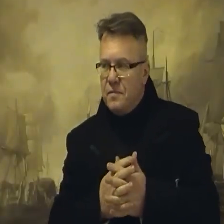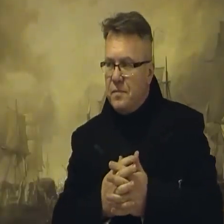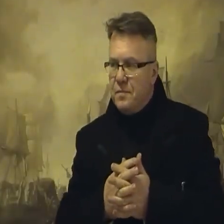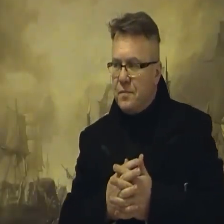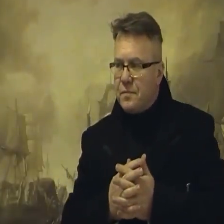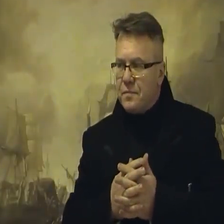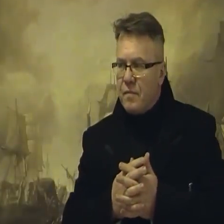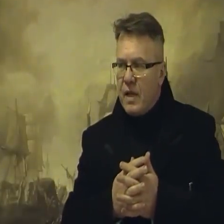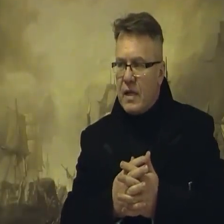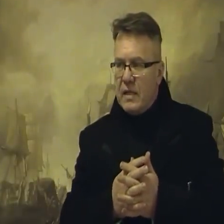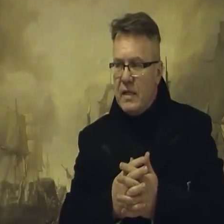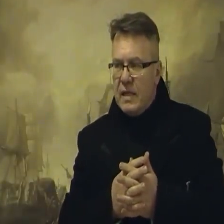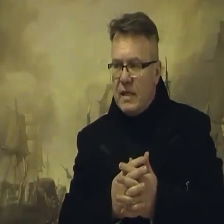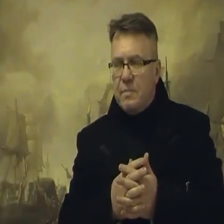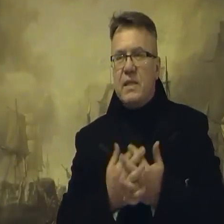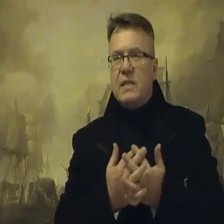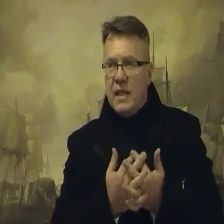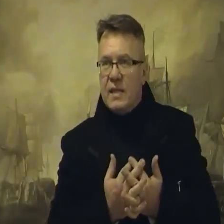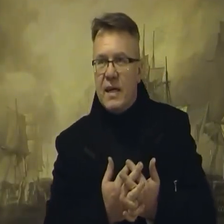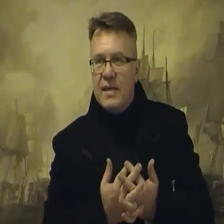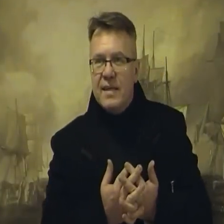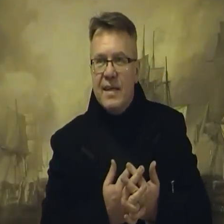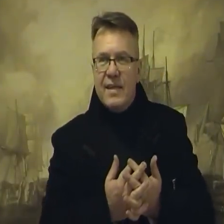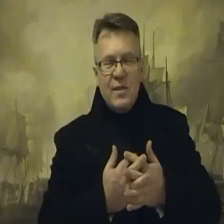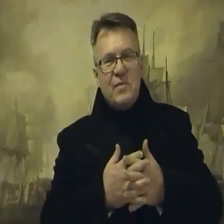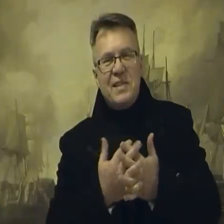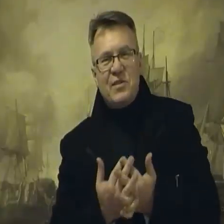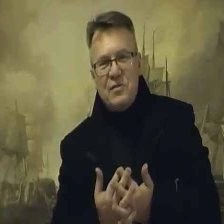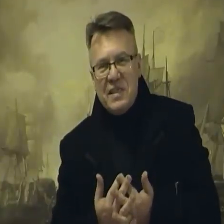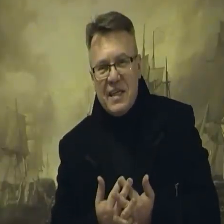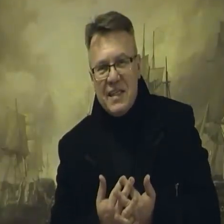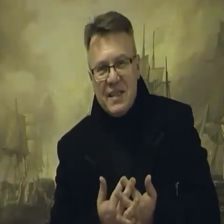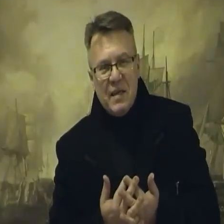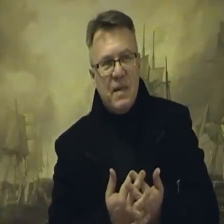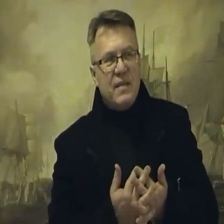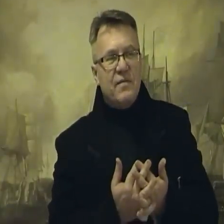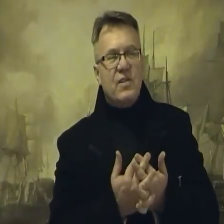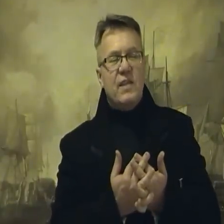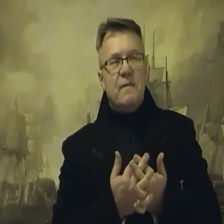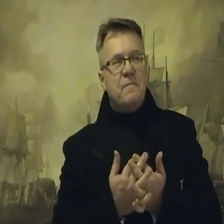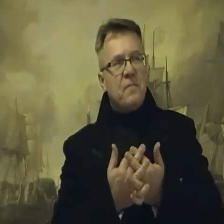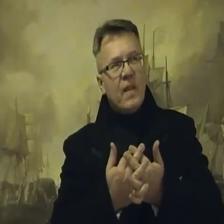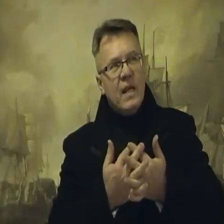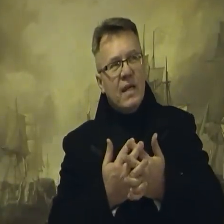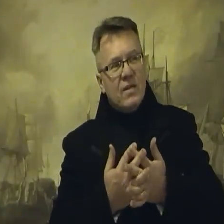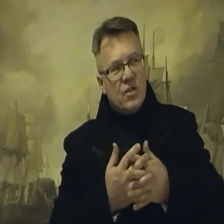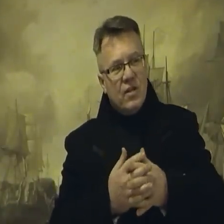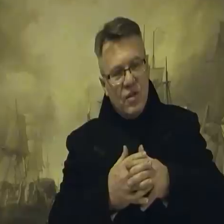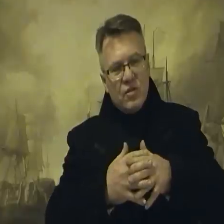kandydata na prezydenta. No i była dyskusja na ten temat właśnie, że no